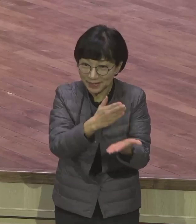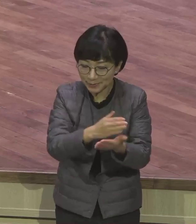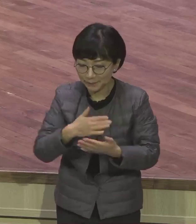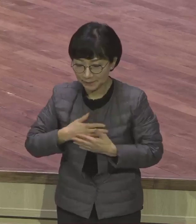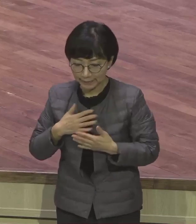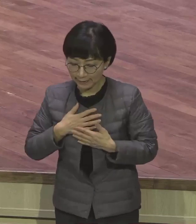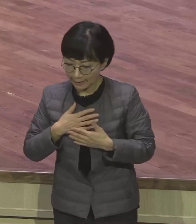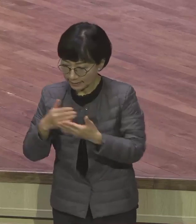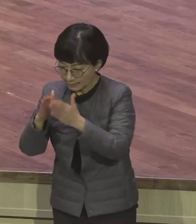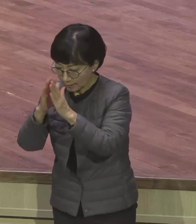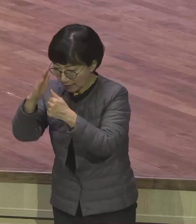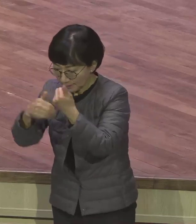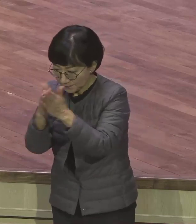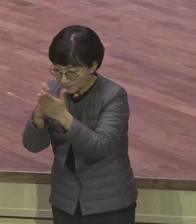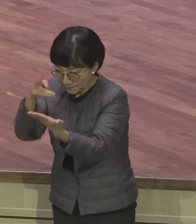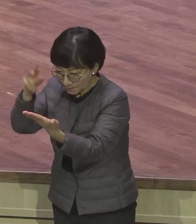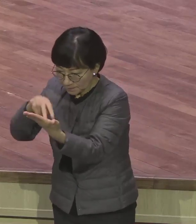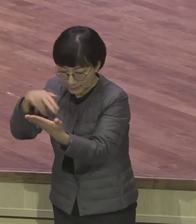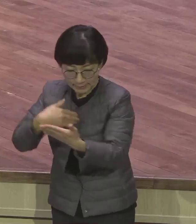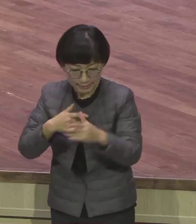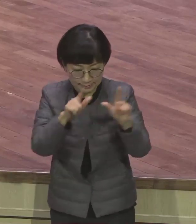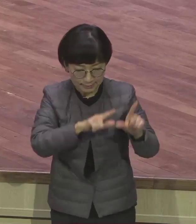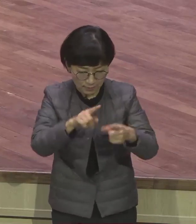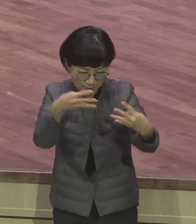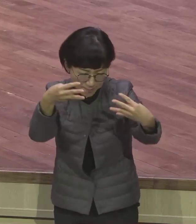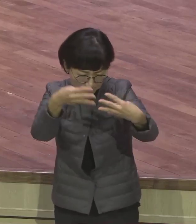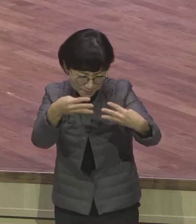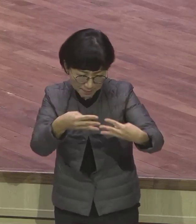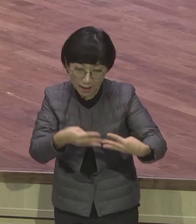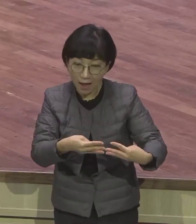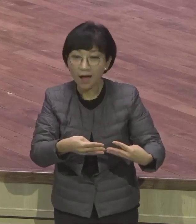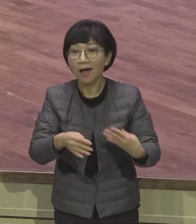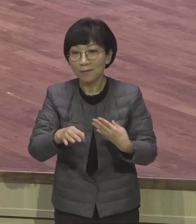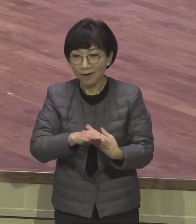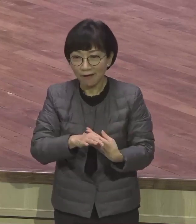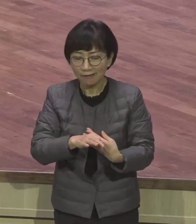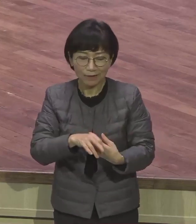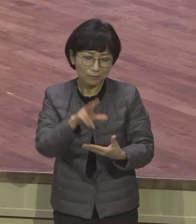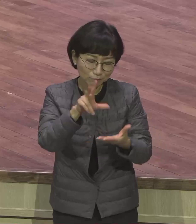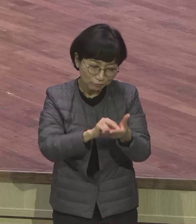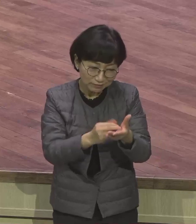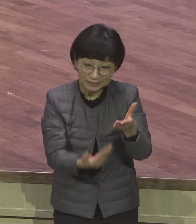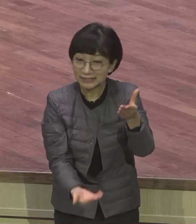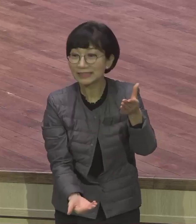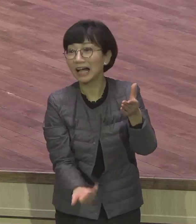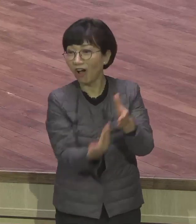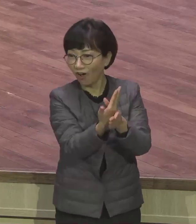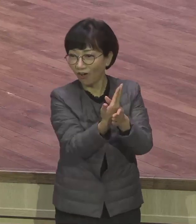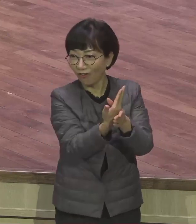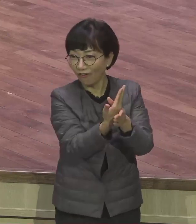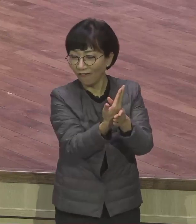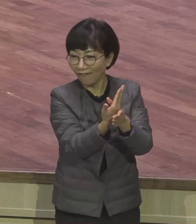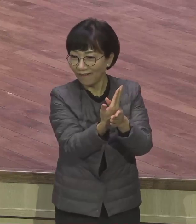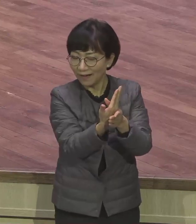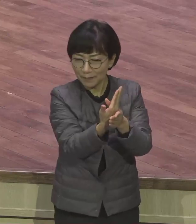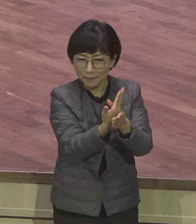되면 모든 문제사건 눈만 뜨면 오는 문제사건 이 문제사건